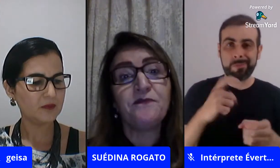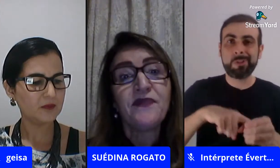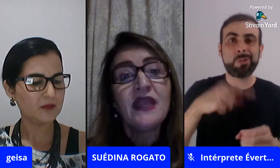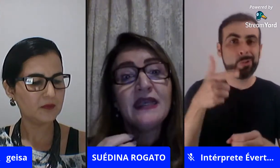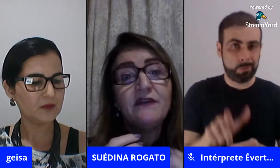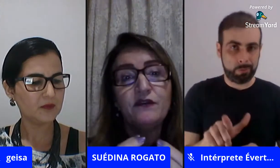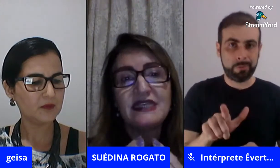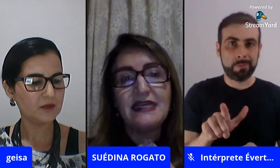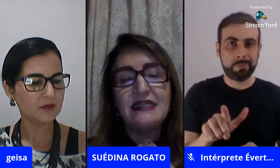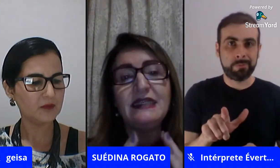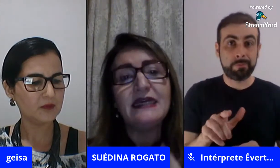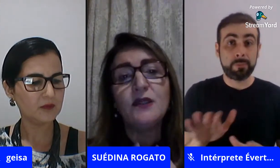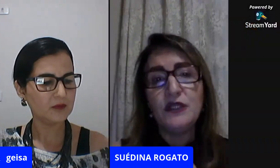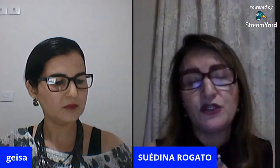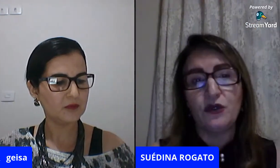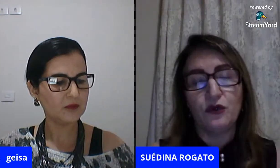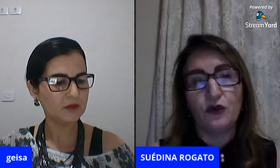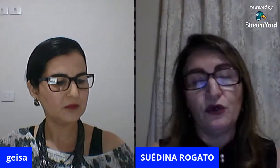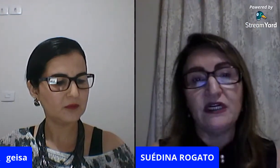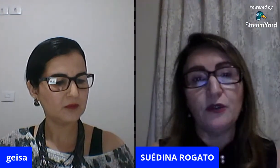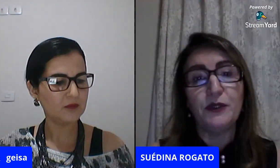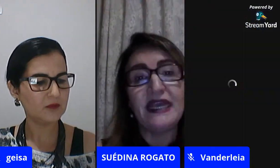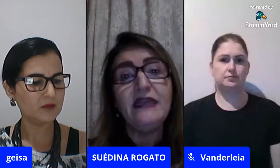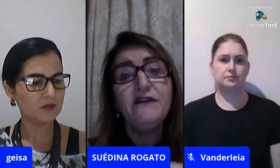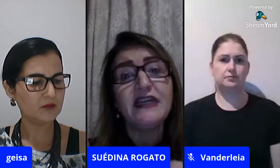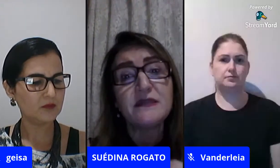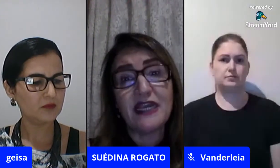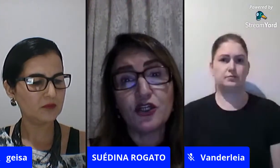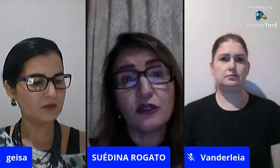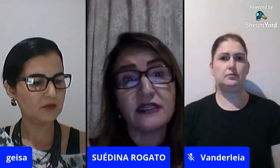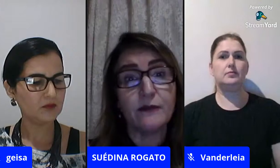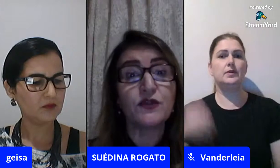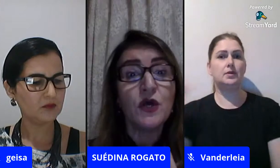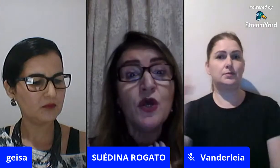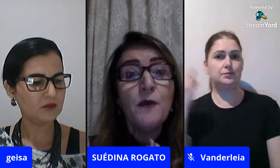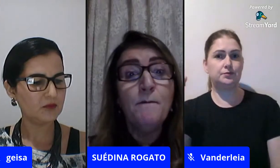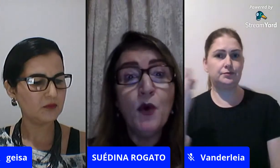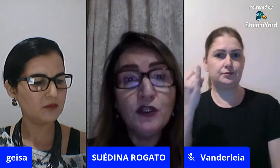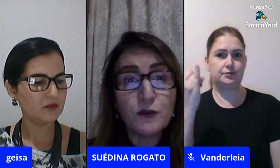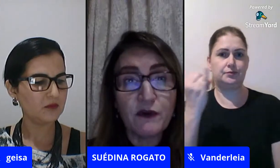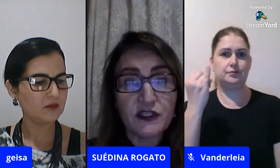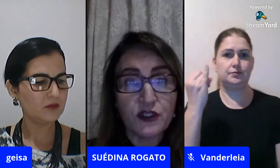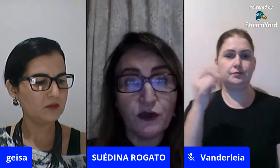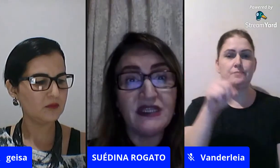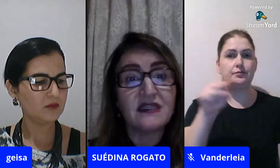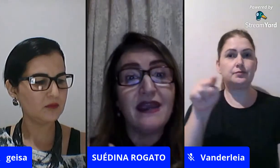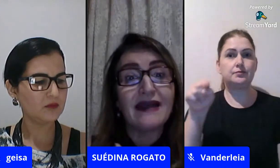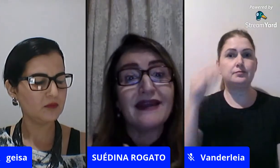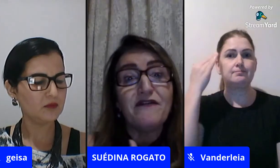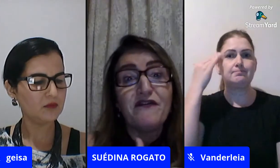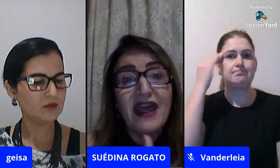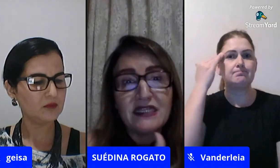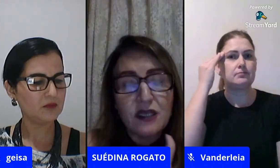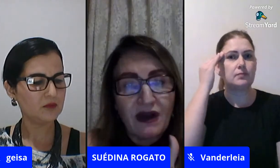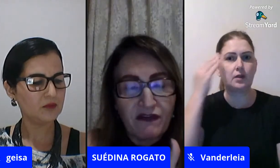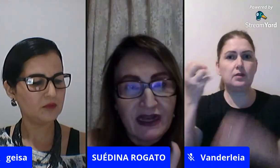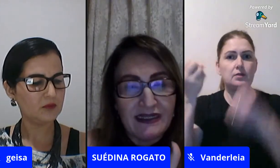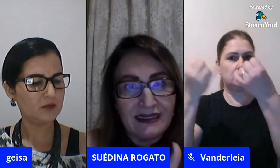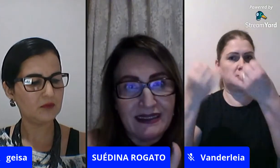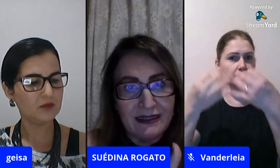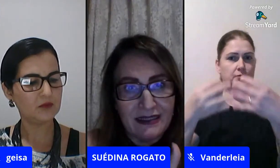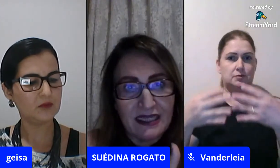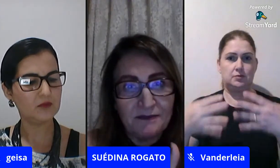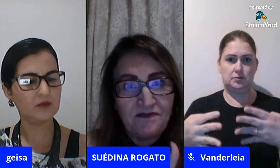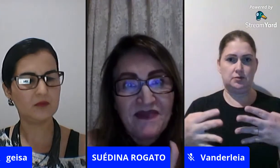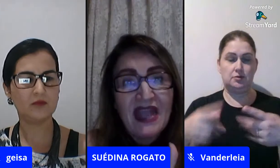importante que vocês entendam isso que eu estou colocando porque infelizmente nós temos muitos professores que atravessam